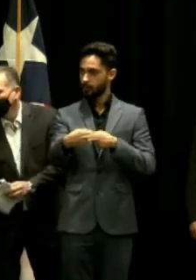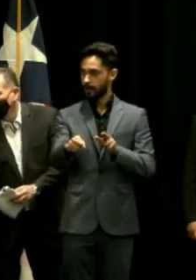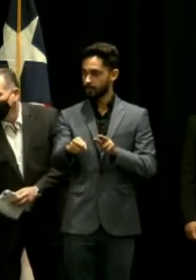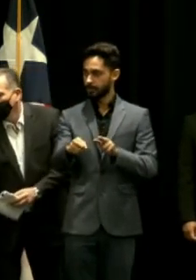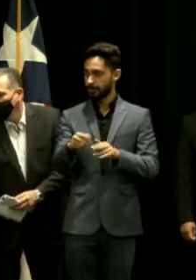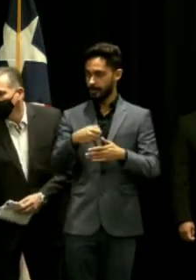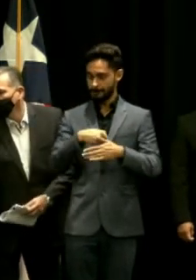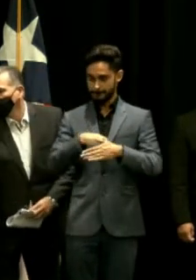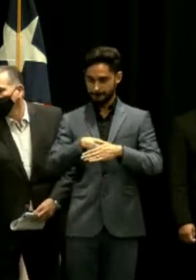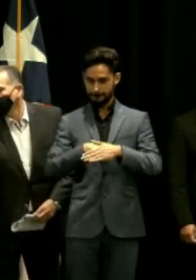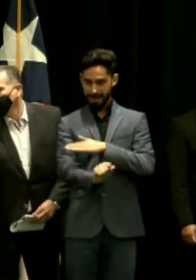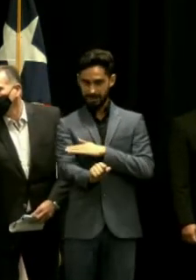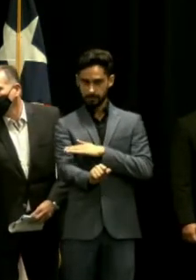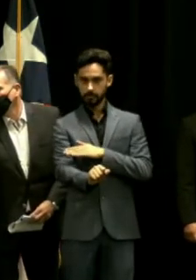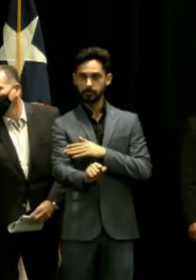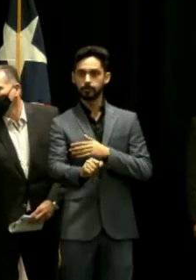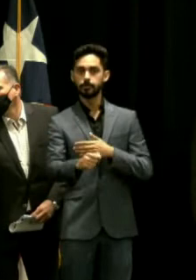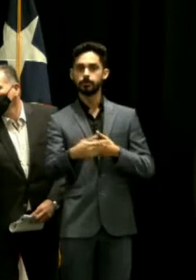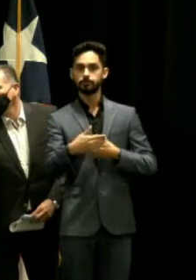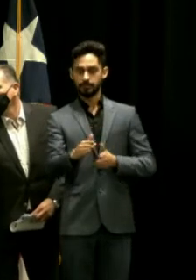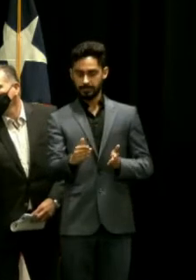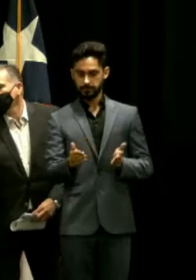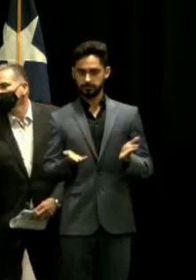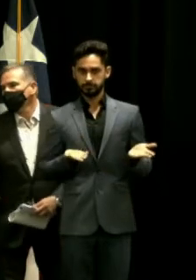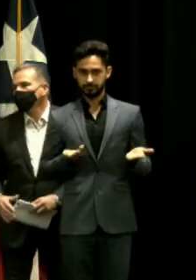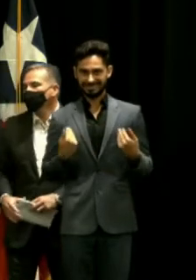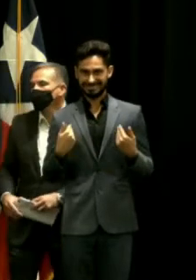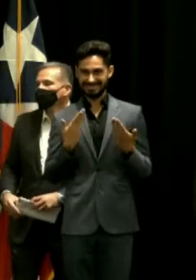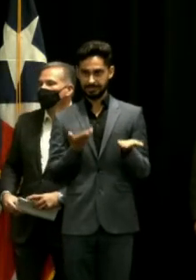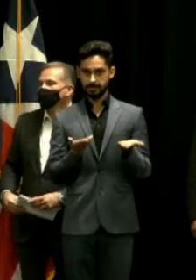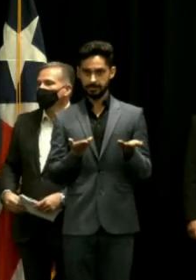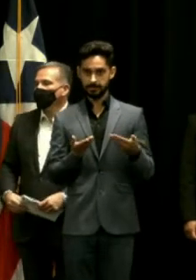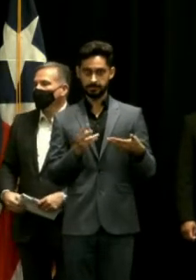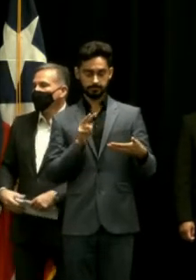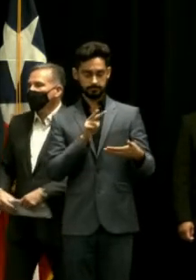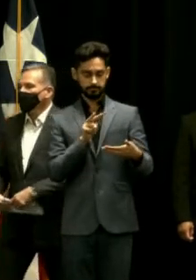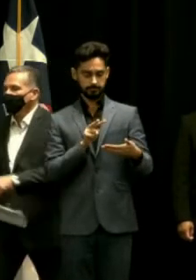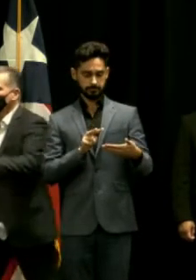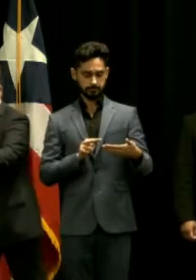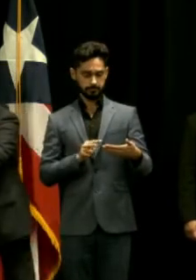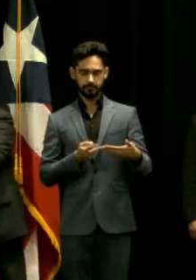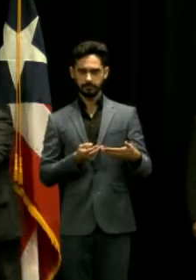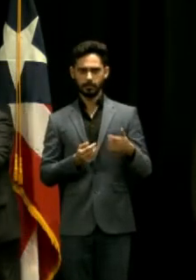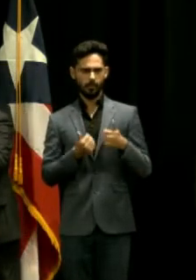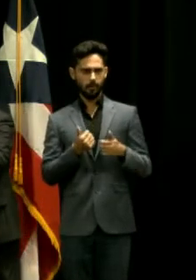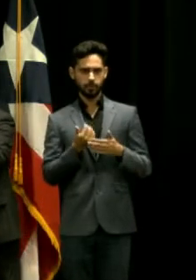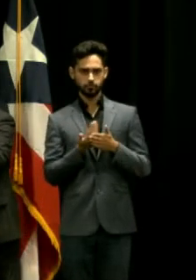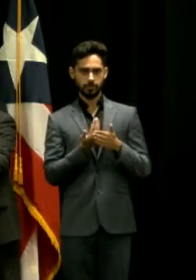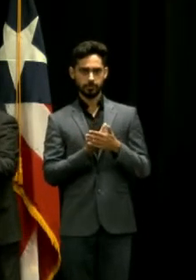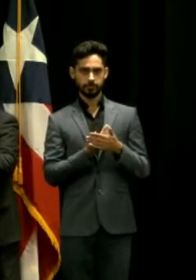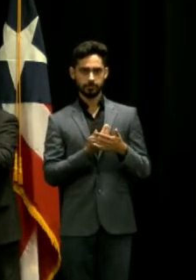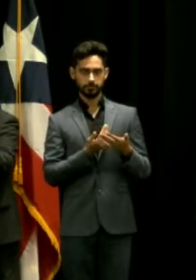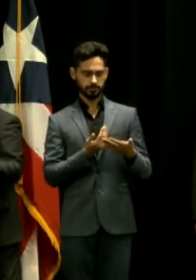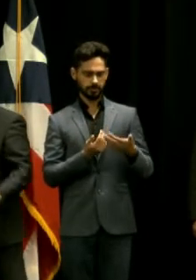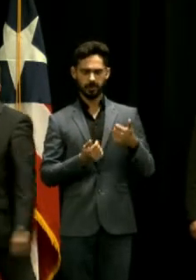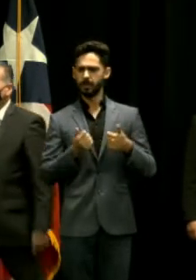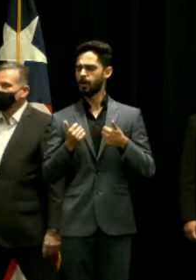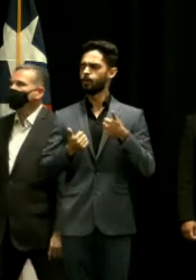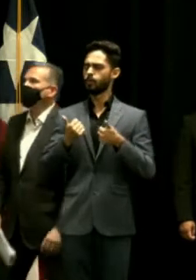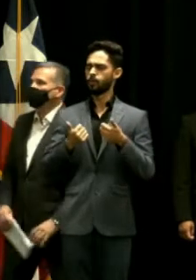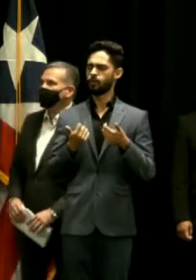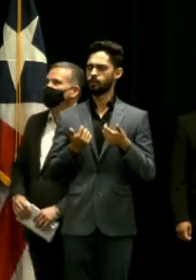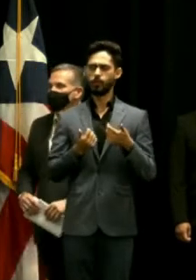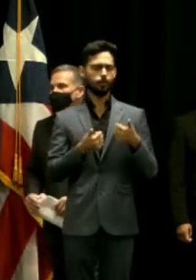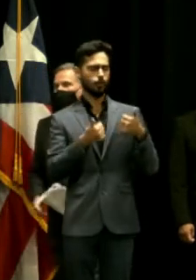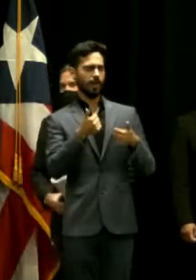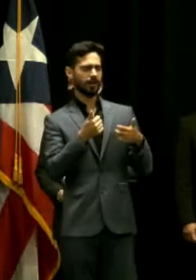comisionada residente vamos a tener pero cuáles son las nuevas todas estas pero es que la lista es